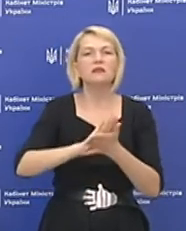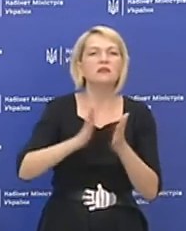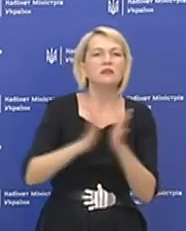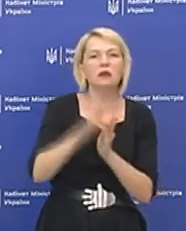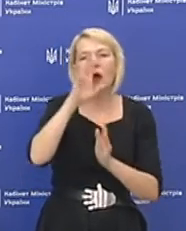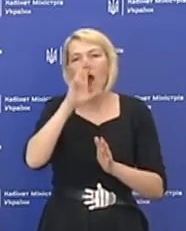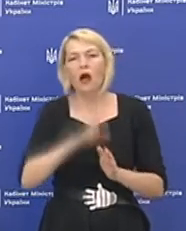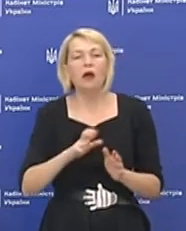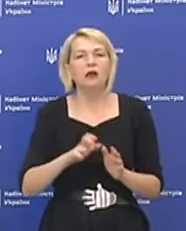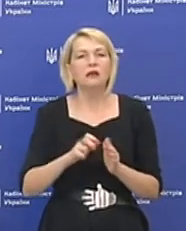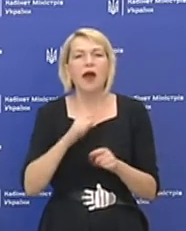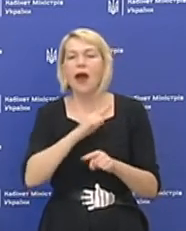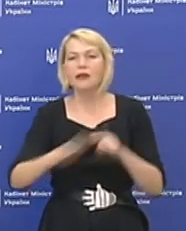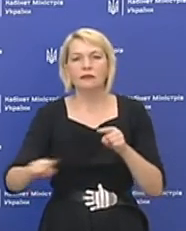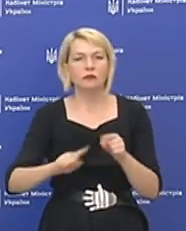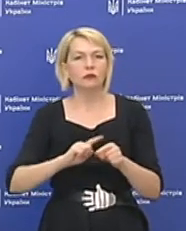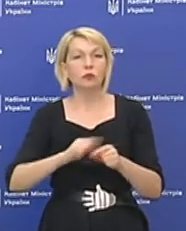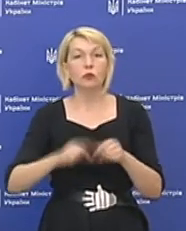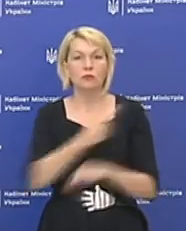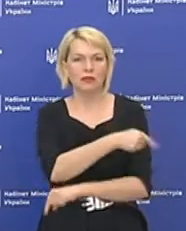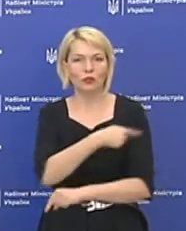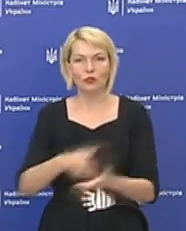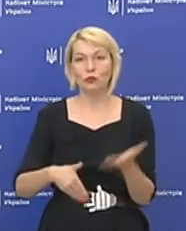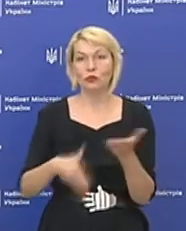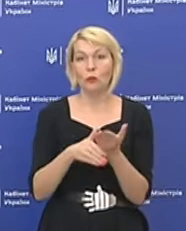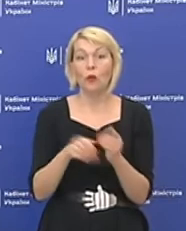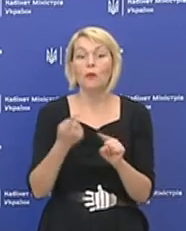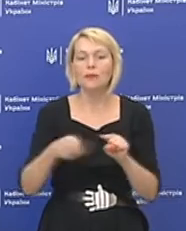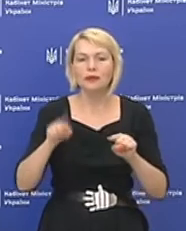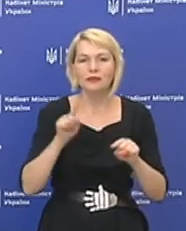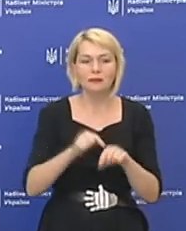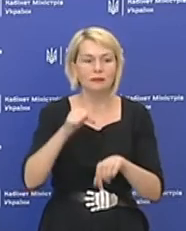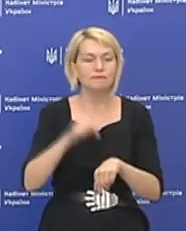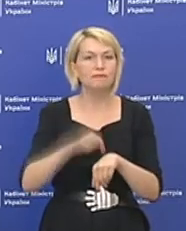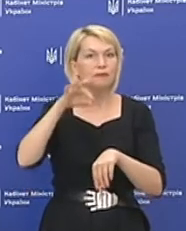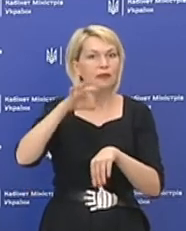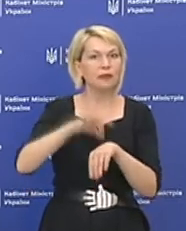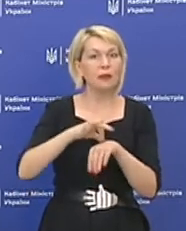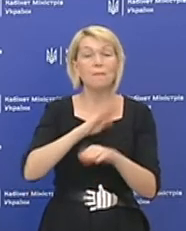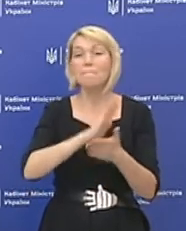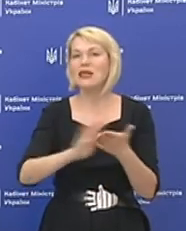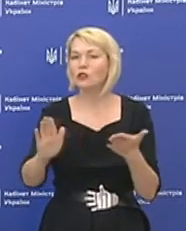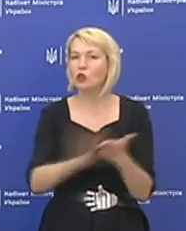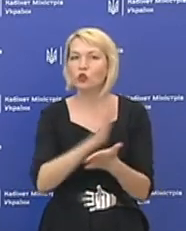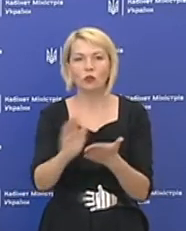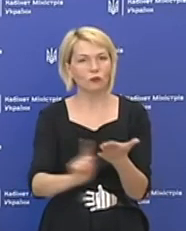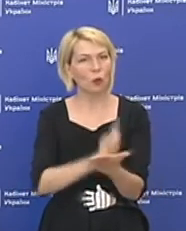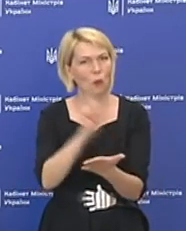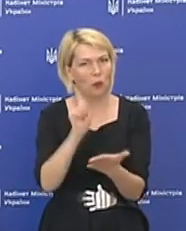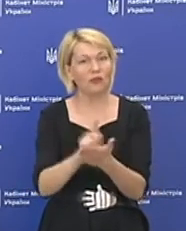екстрену медичну допомогу, і вам при цих клінічних симптомах повинен безкоштовно